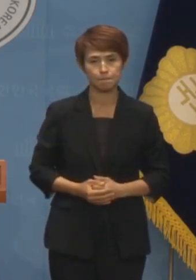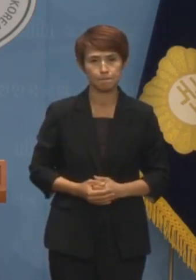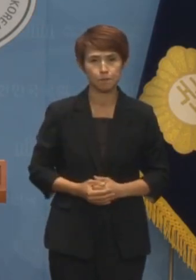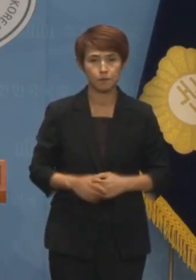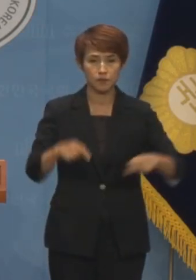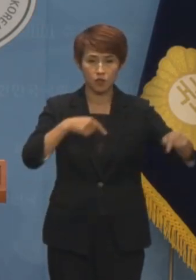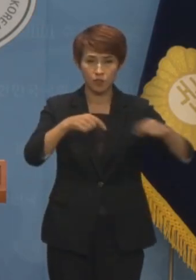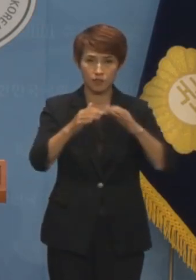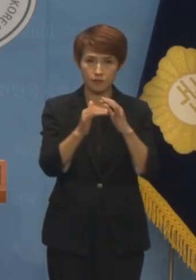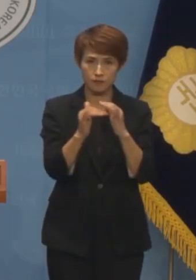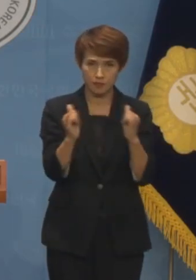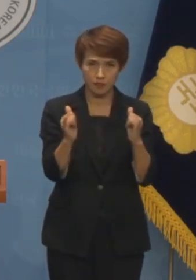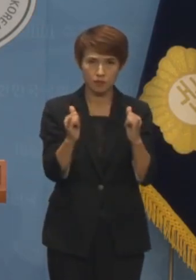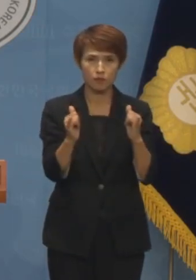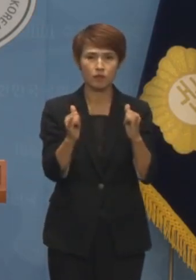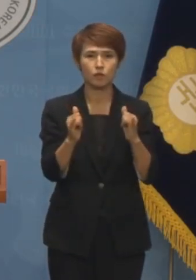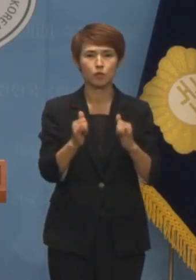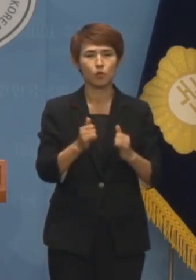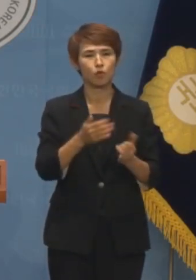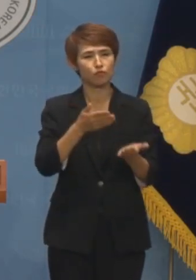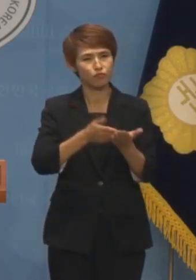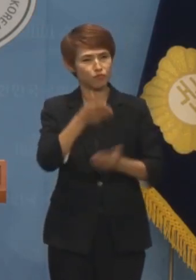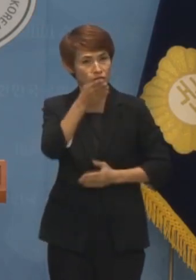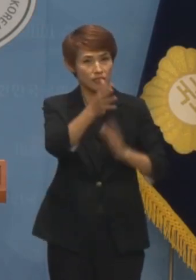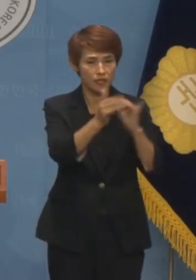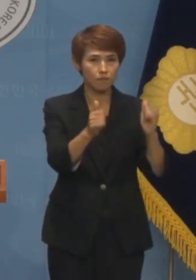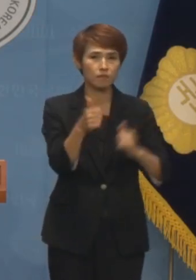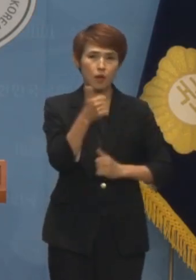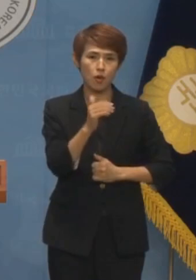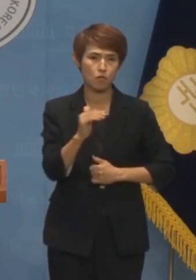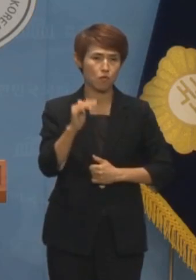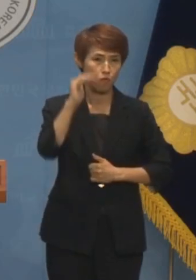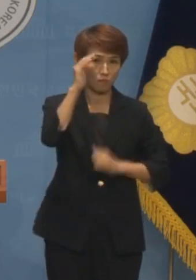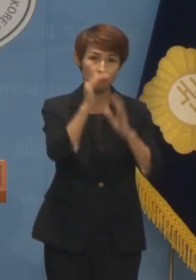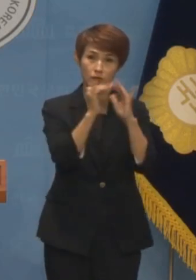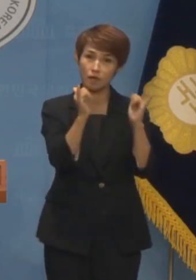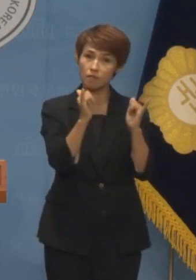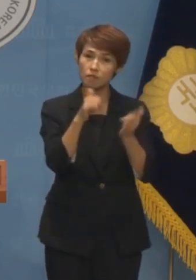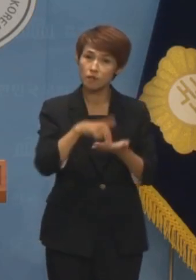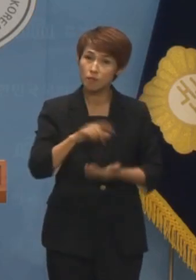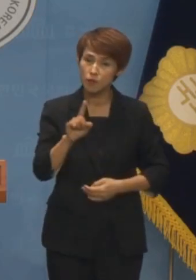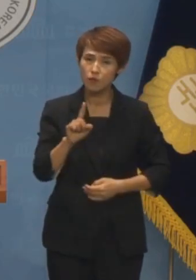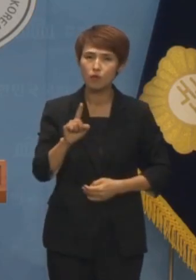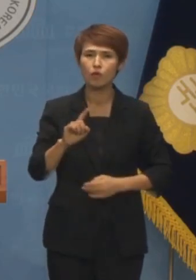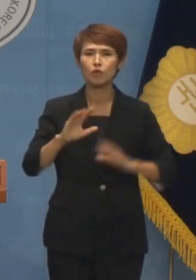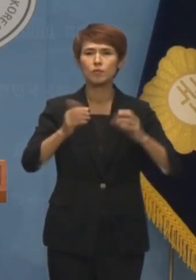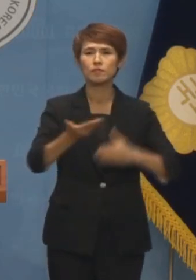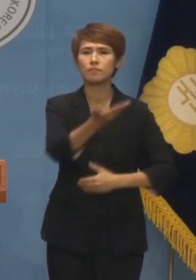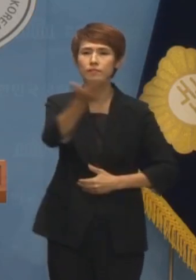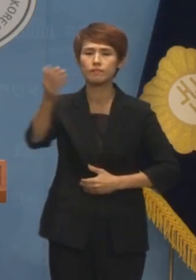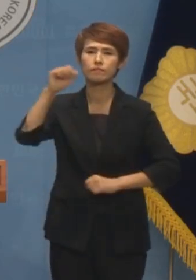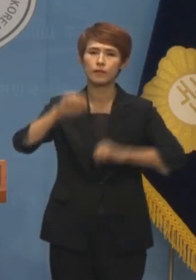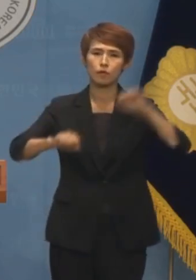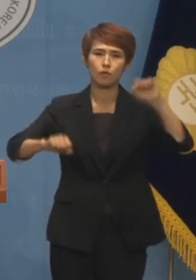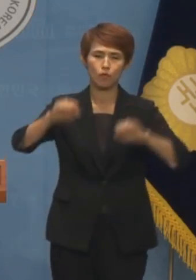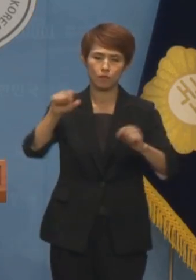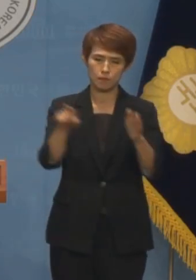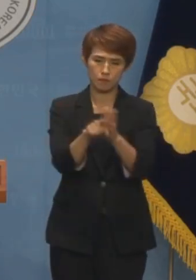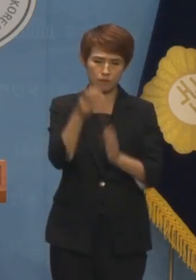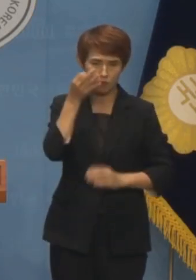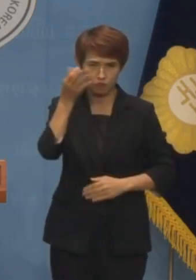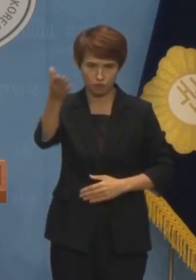정치인을 비롯한 오피니언 리더나 사회 지도층 인사들은 국민에게 행동으로 신뢰를 보이고